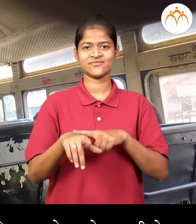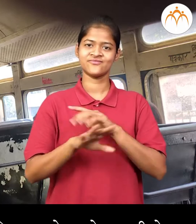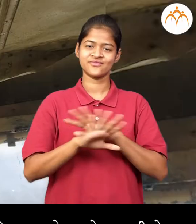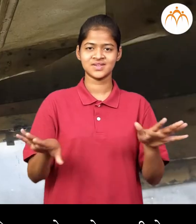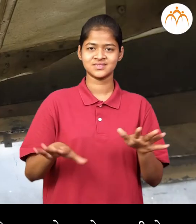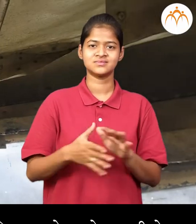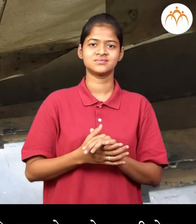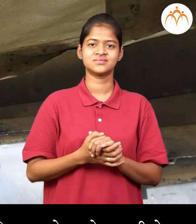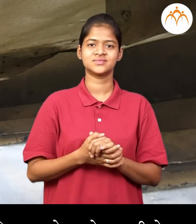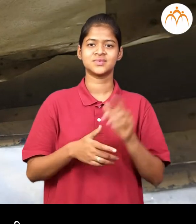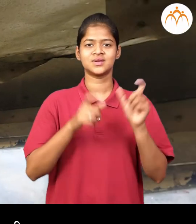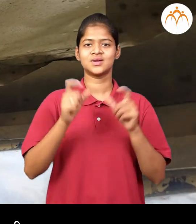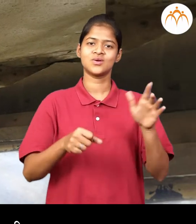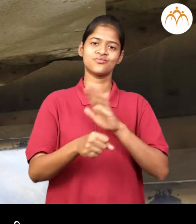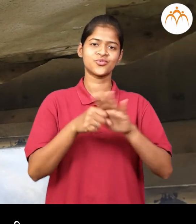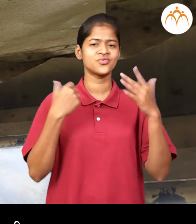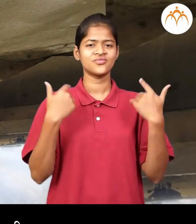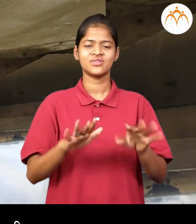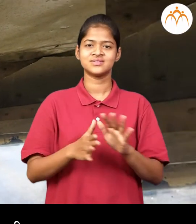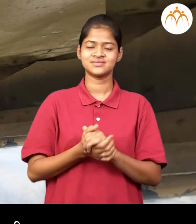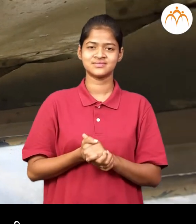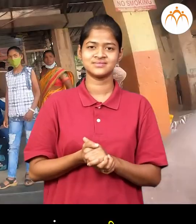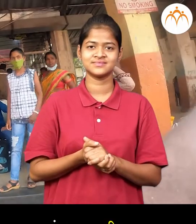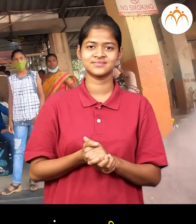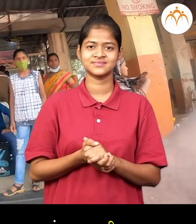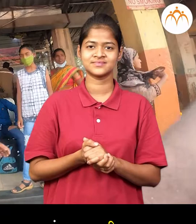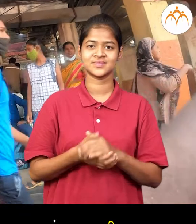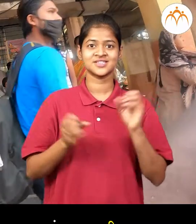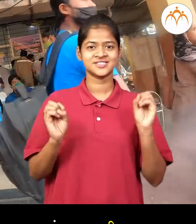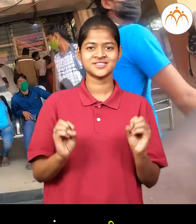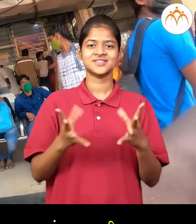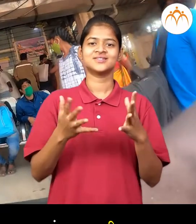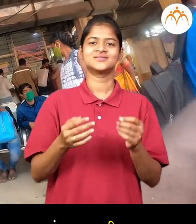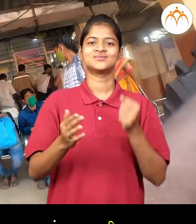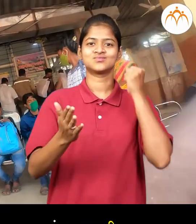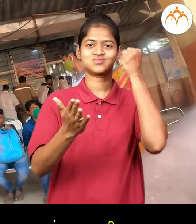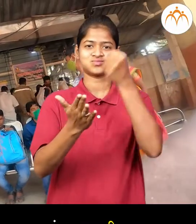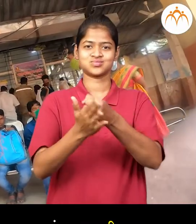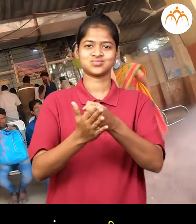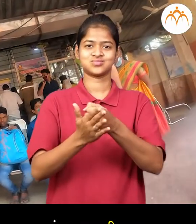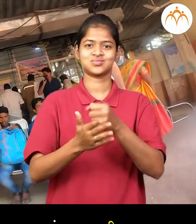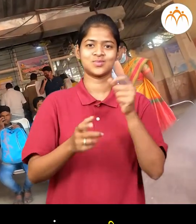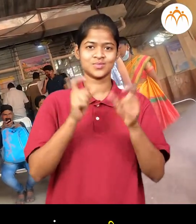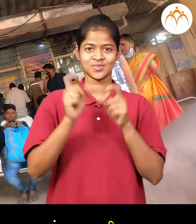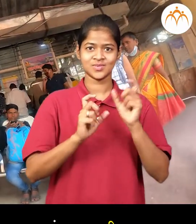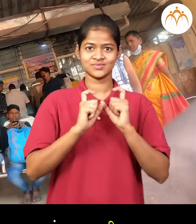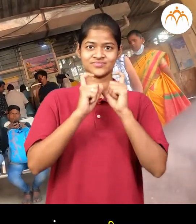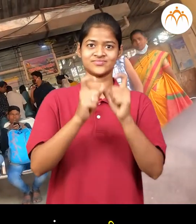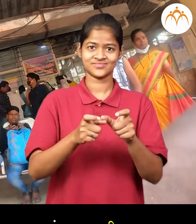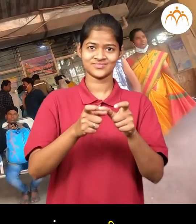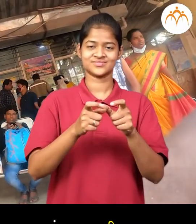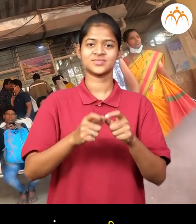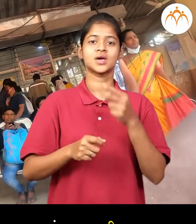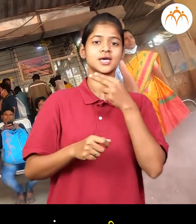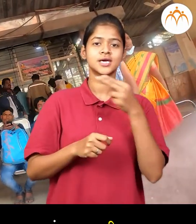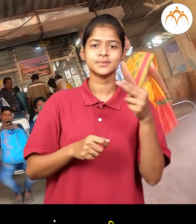जाली वेल आले सगले प्रवासी एका ठिकाना हुन दुसर्या ठिकानी जानार्या मानसान्ना